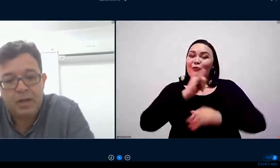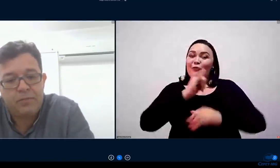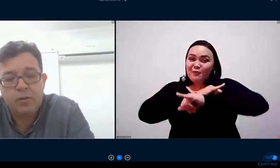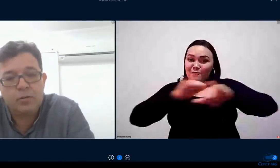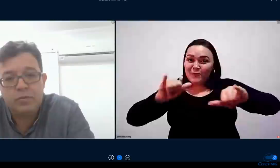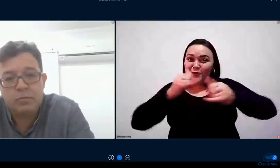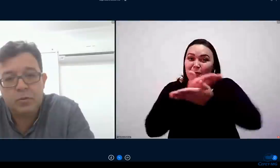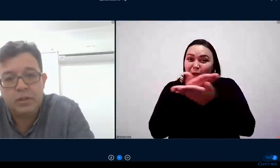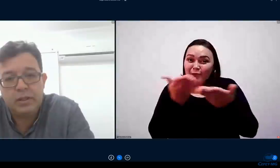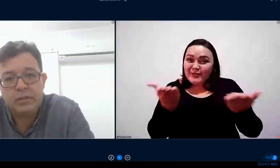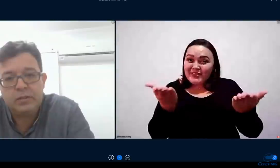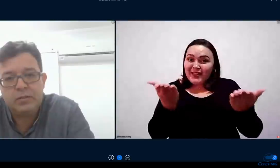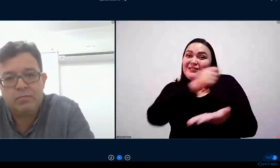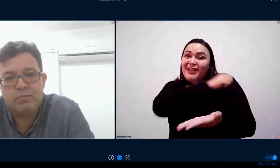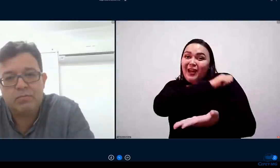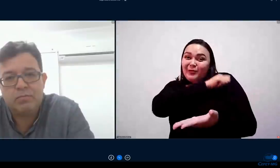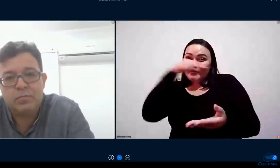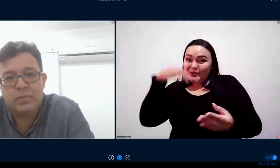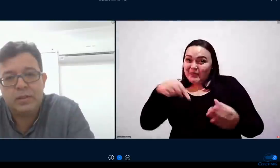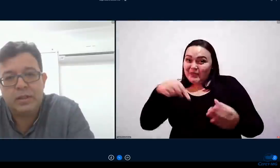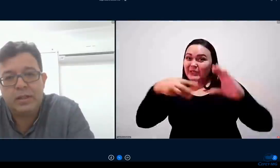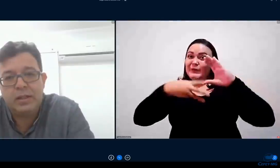havia uma dúvida muito grande